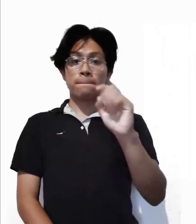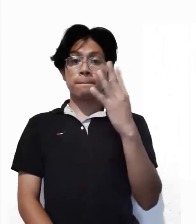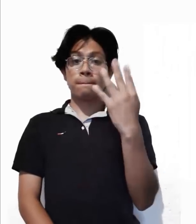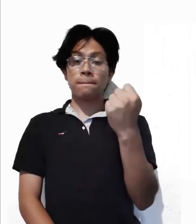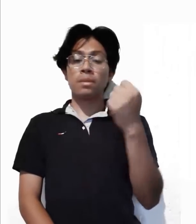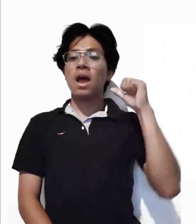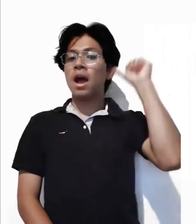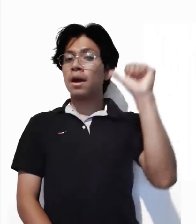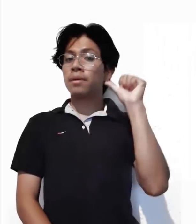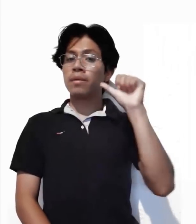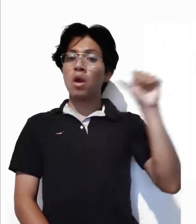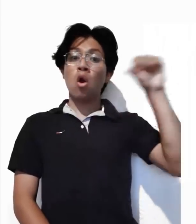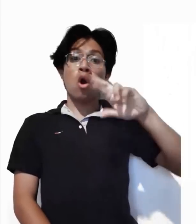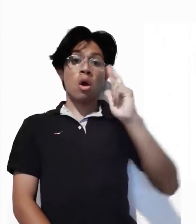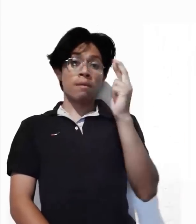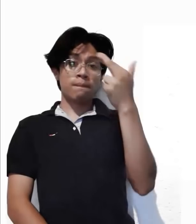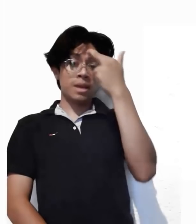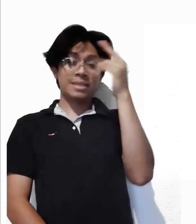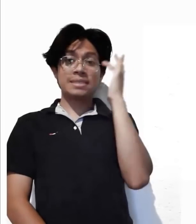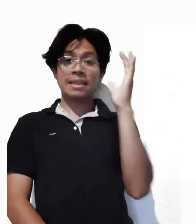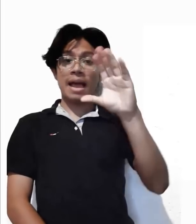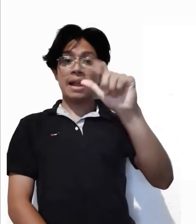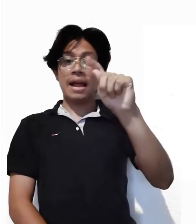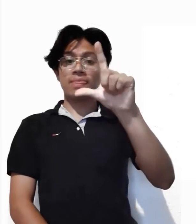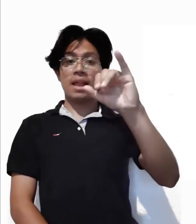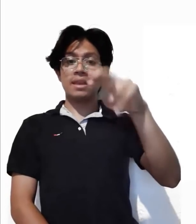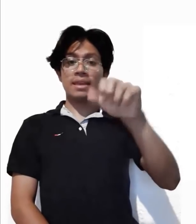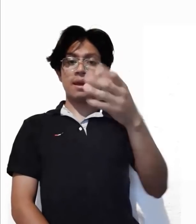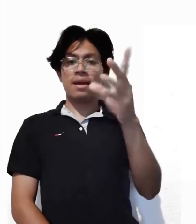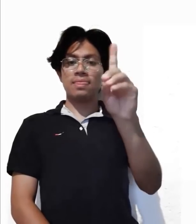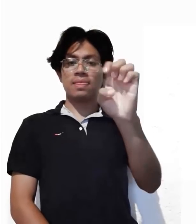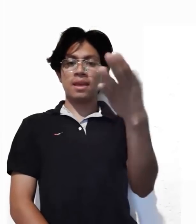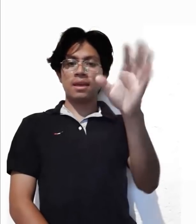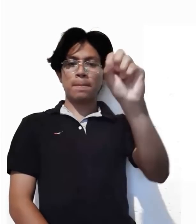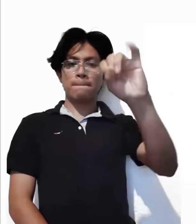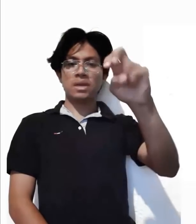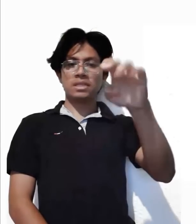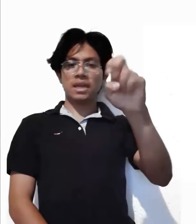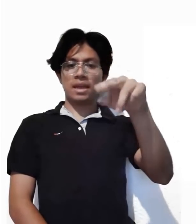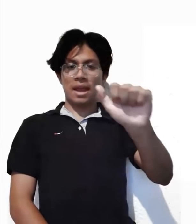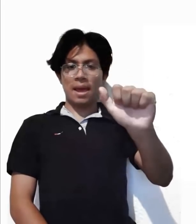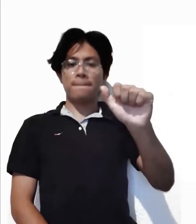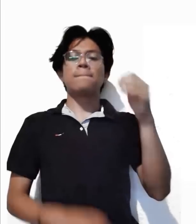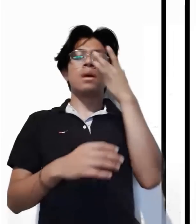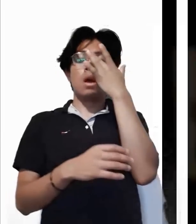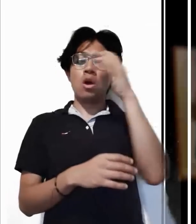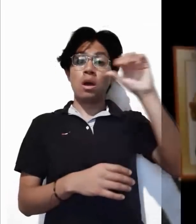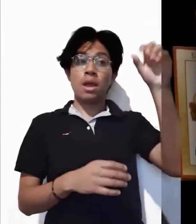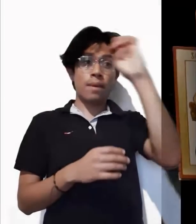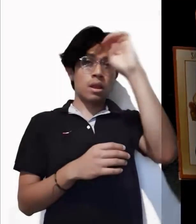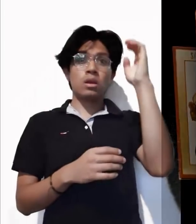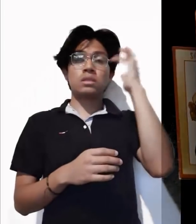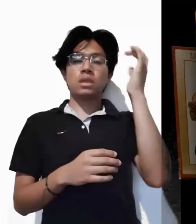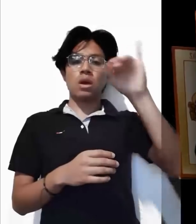29 de abril, hoy recordamos a Santa Catalina de Siena. Evangelio de San Juan,